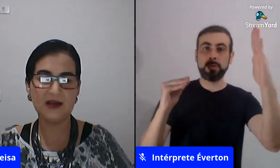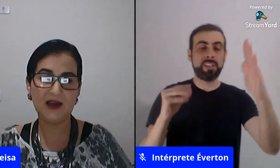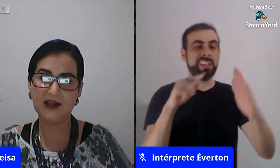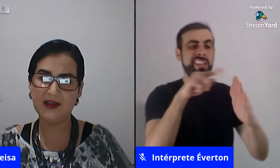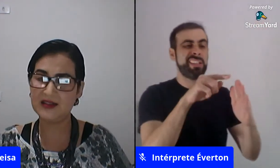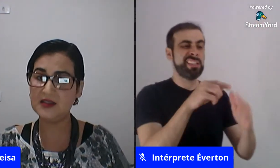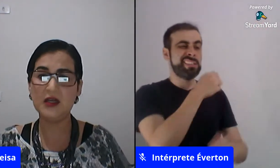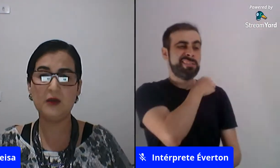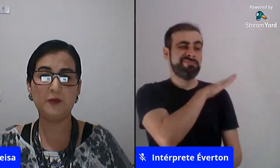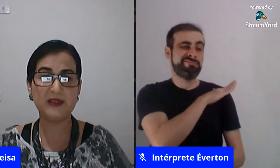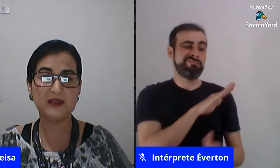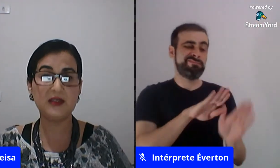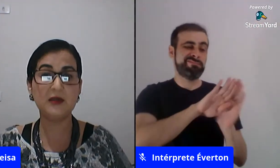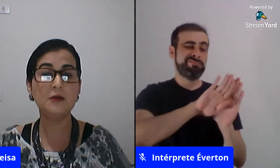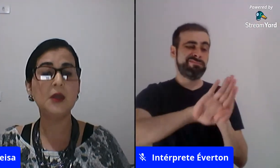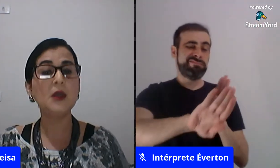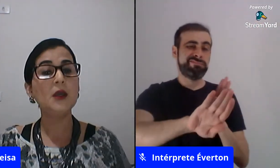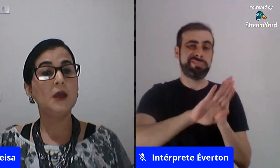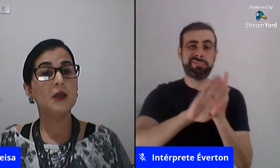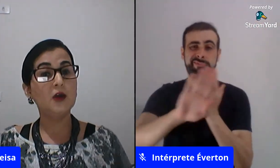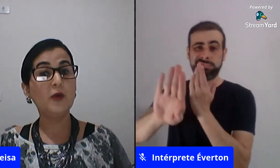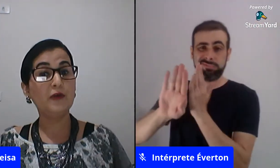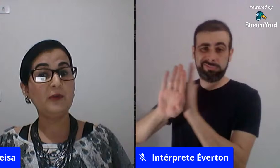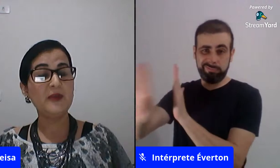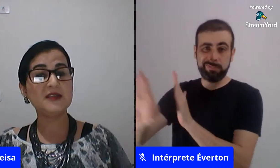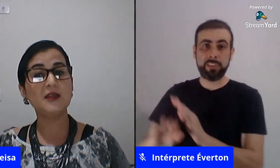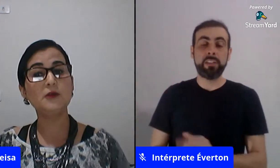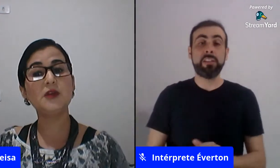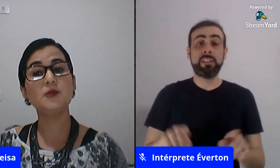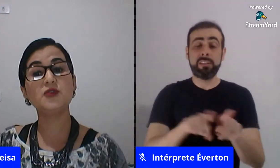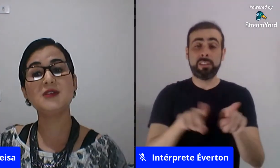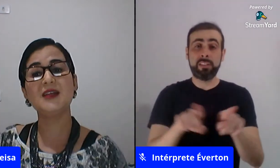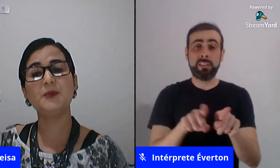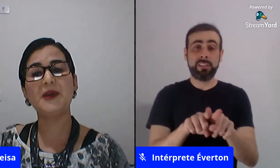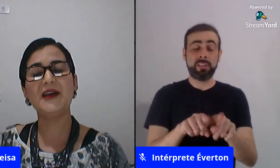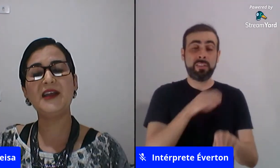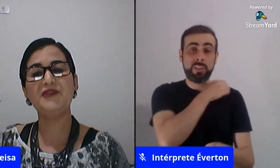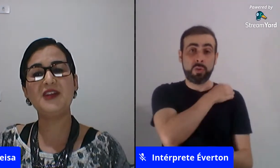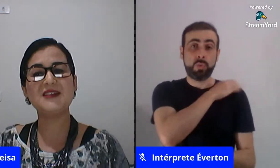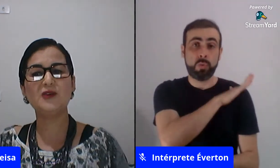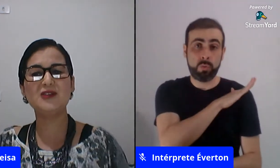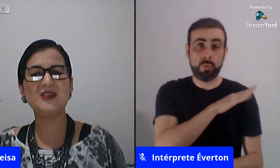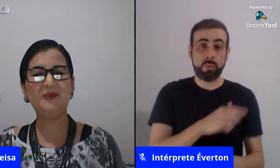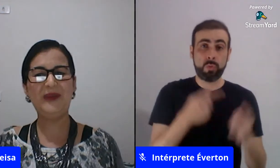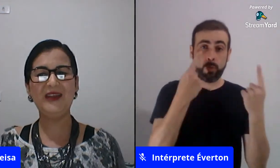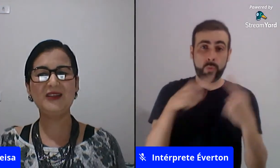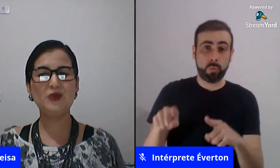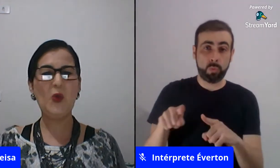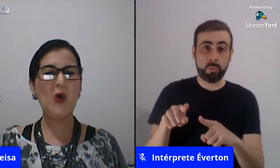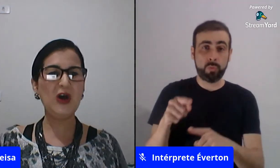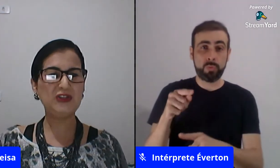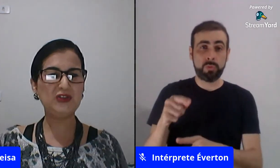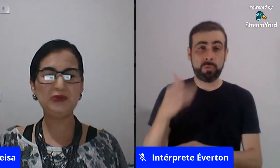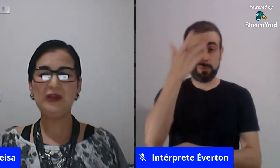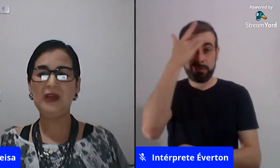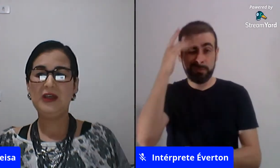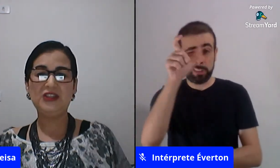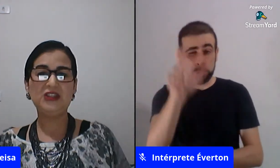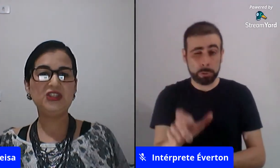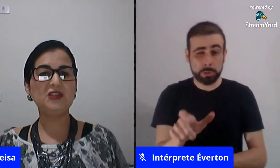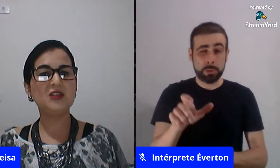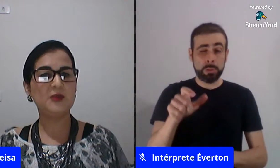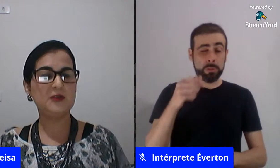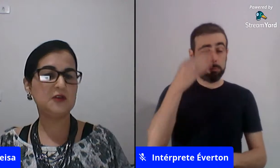alienação opressão e homofobia seria o termo utilizado para referenciar o desprezo o ódio